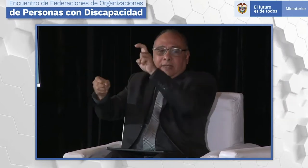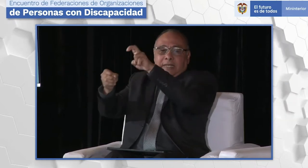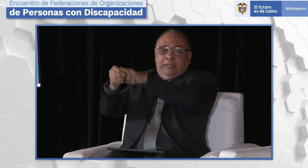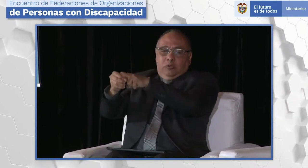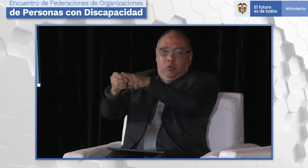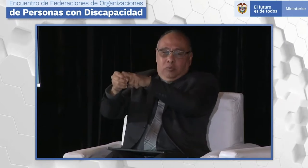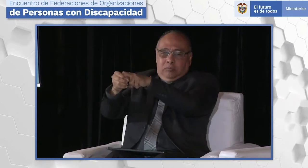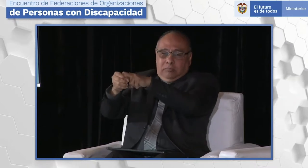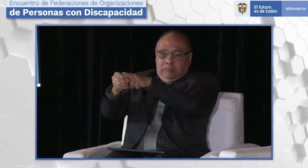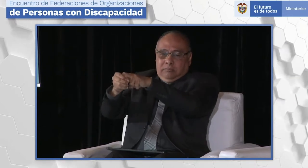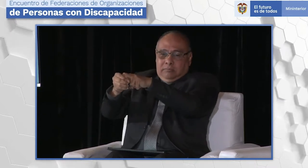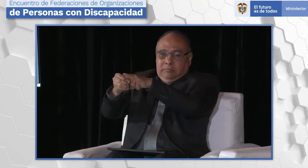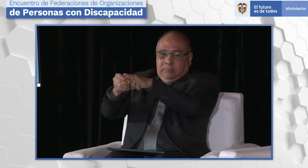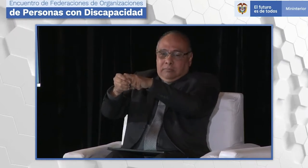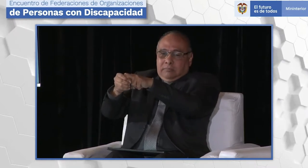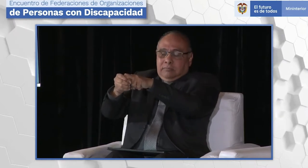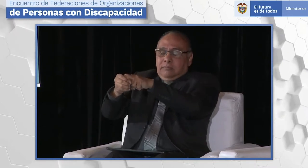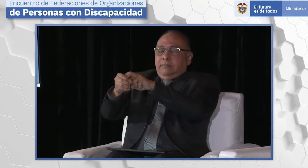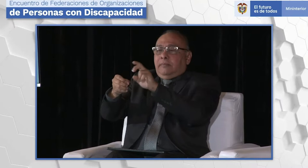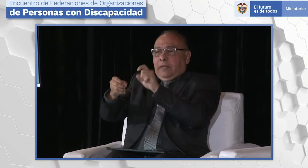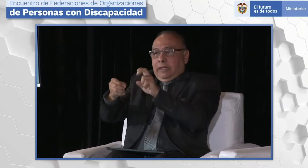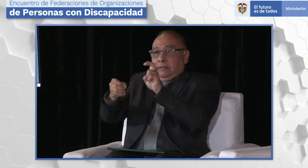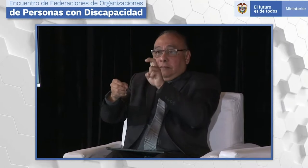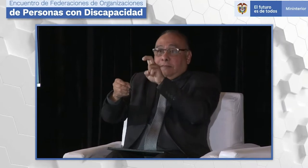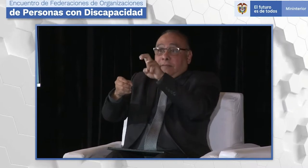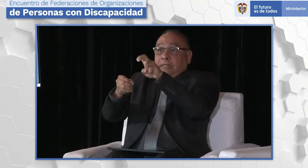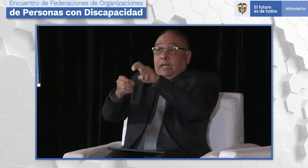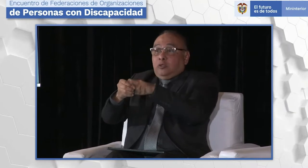poder pasar a una federación y así mismo federarse valga la redundancia.